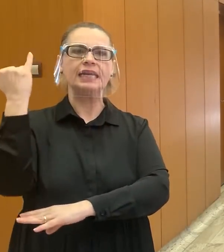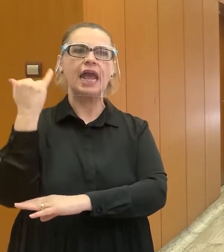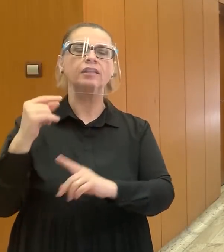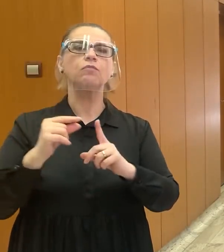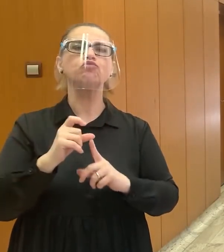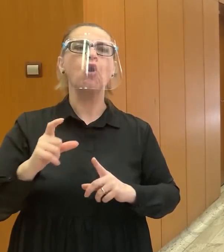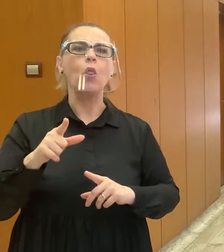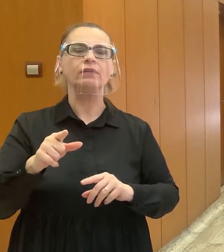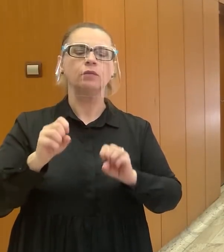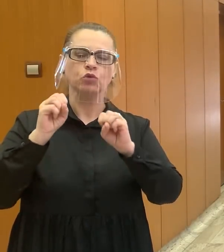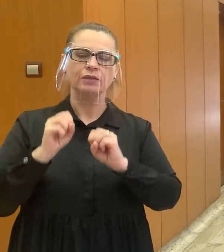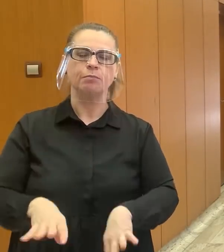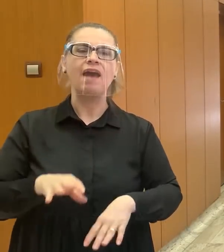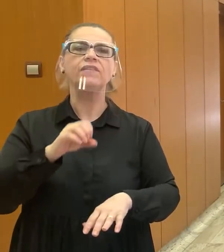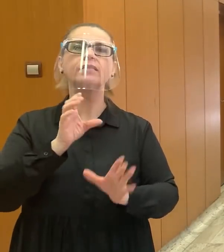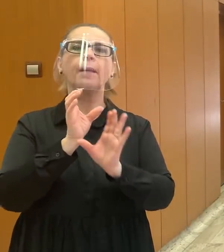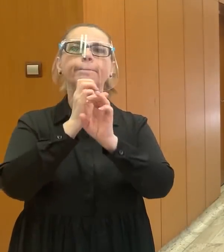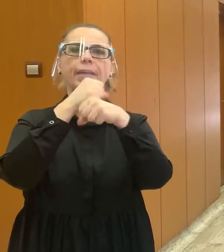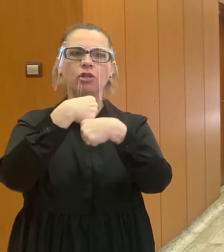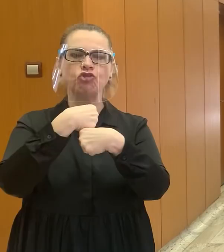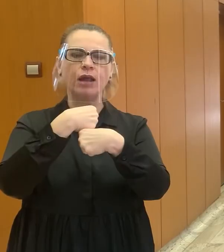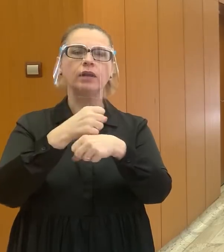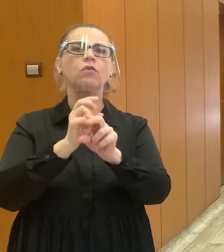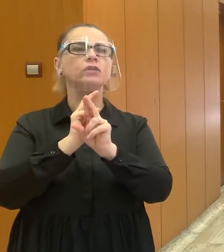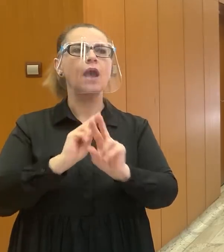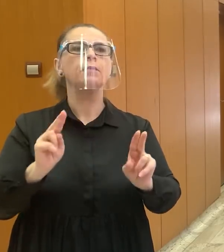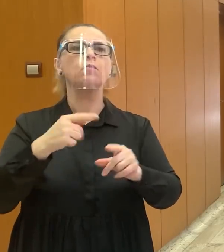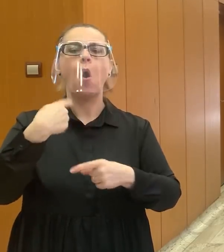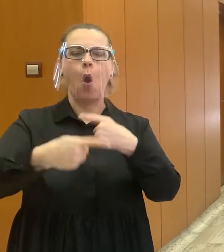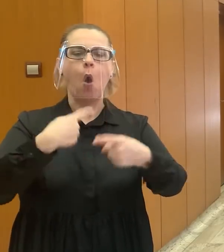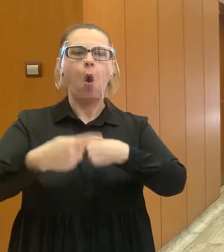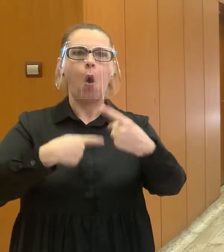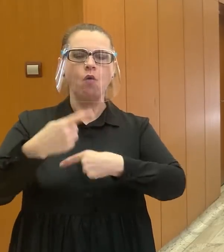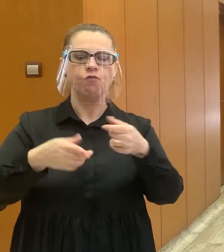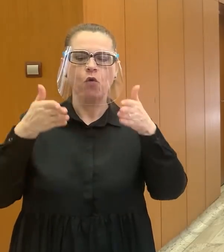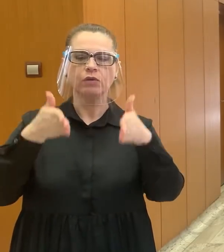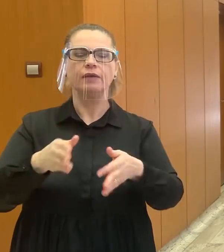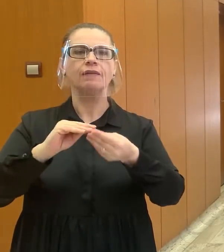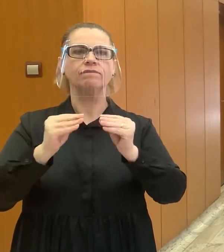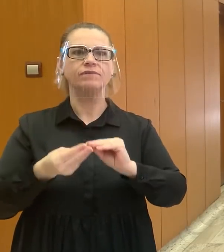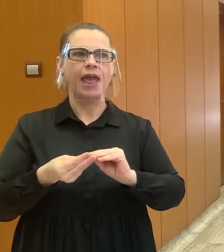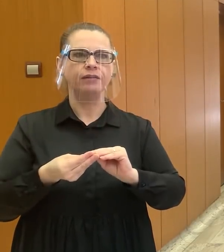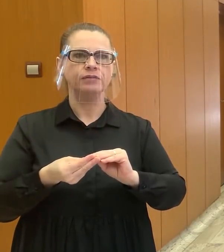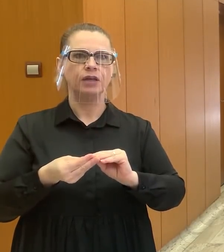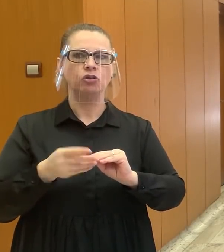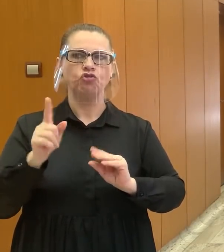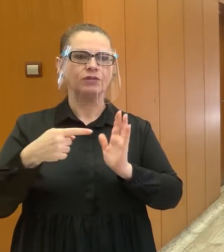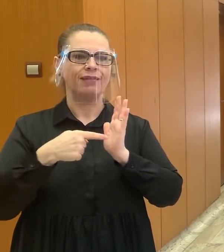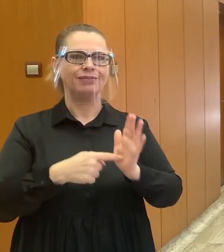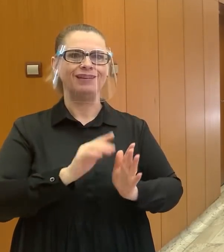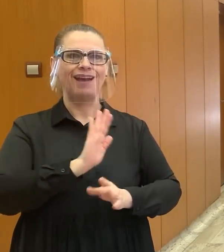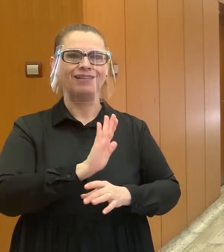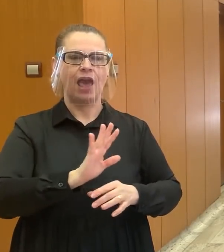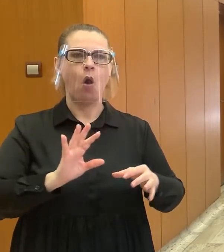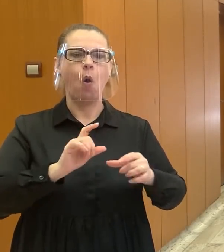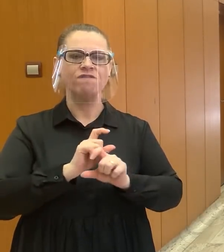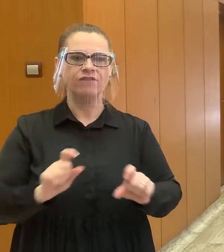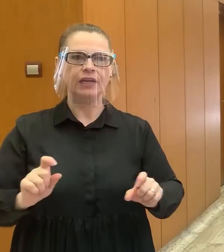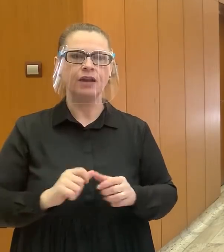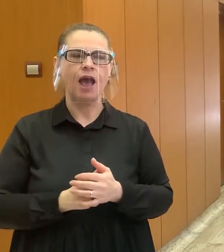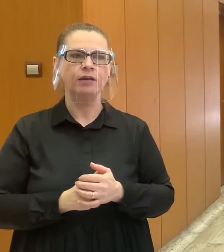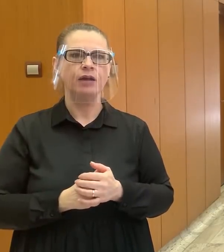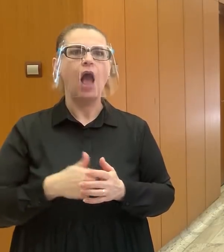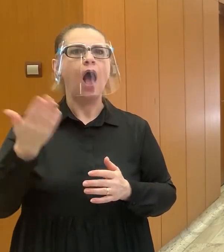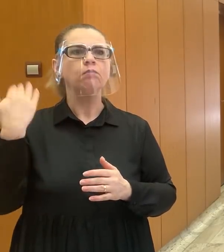zbavený močanlivosti, aby mohol vypovedať k tým veciam, ktoré sú mu kladené za vinu a aby sa dosiahla istá